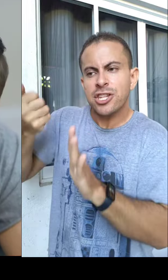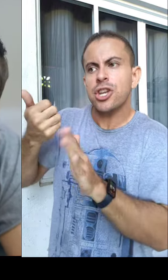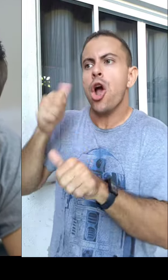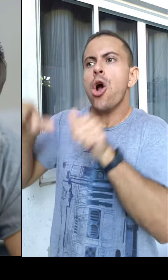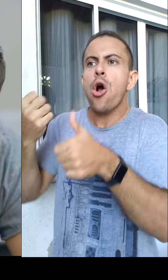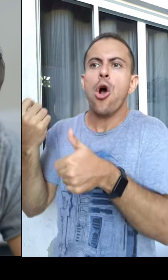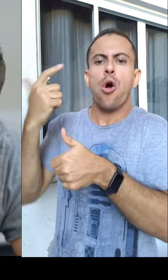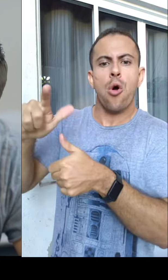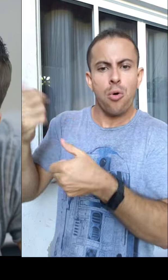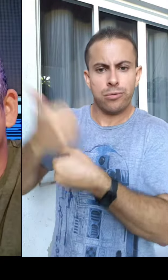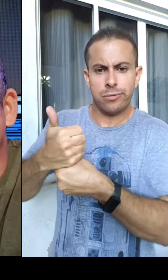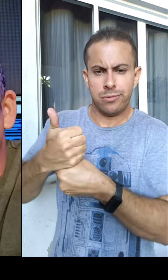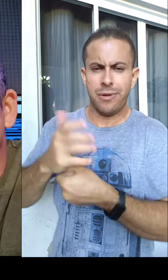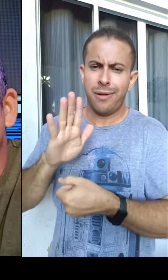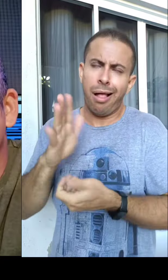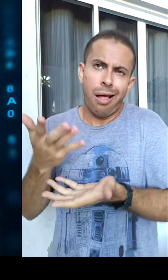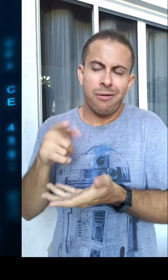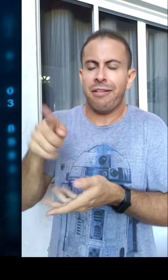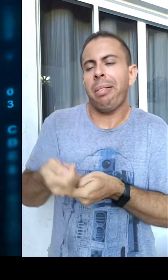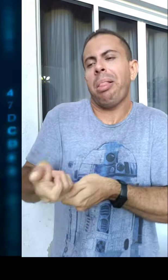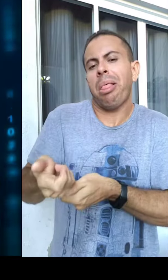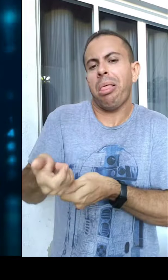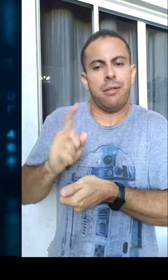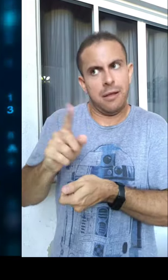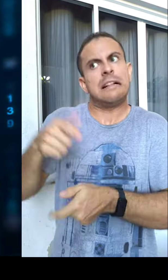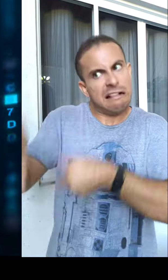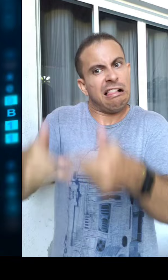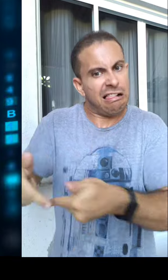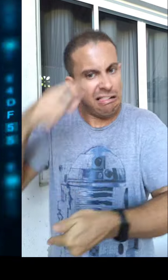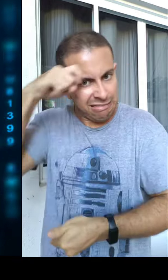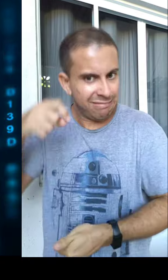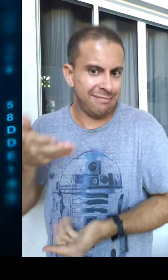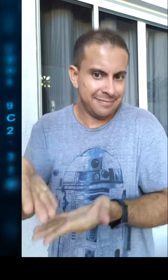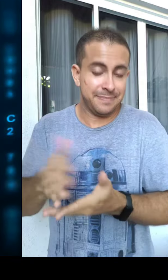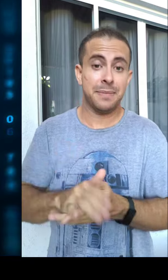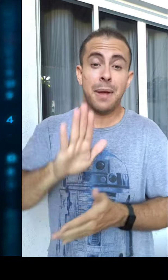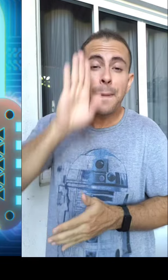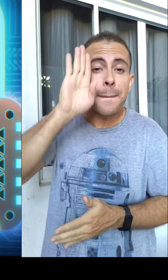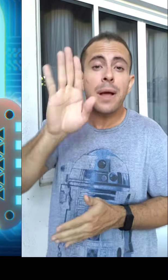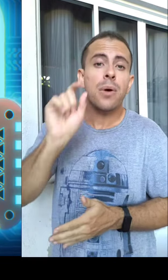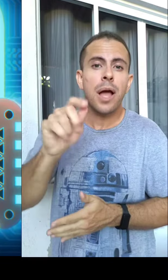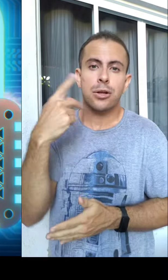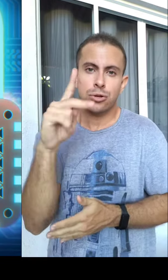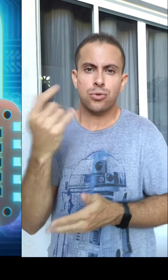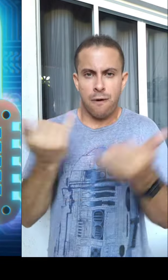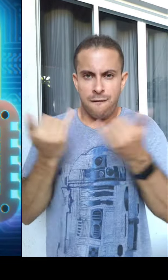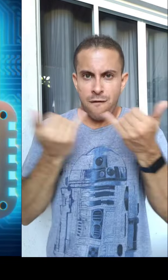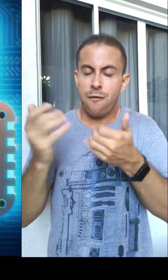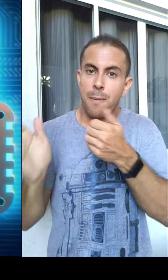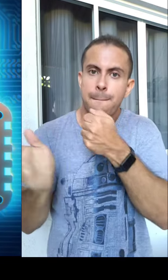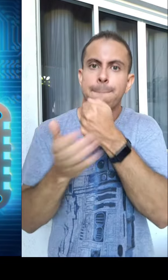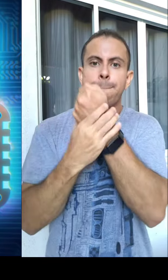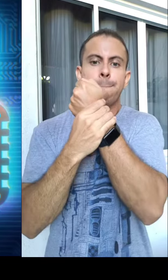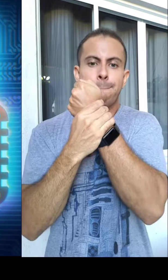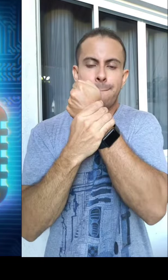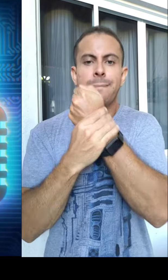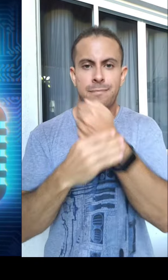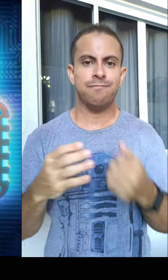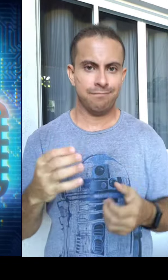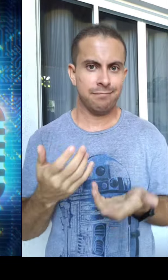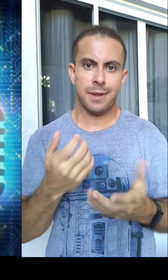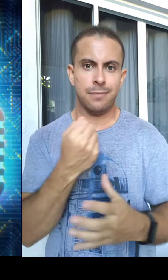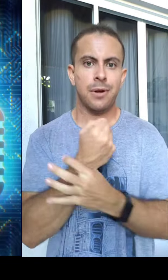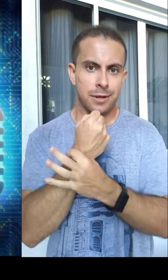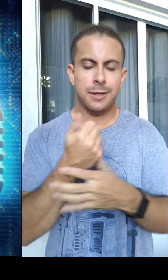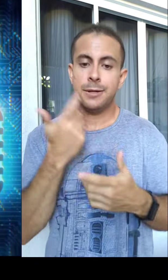prejuízo para o ladrão? Eu acho que sim. Além do principal, que é proteger os seus dados. Fazendo isso, basicamente, os seus dados ficam